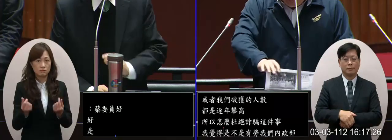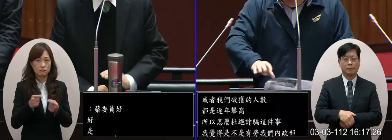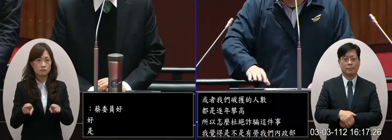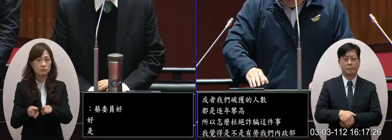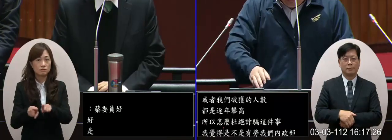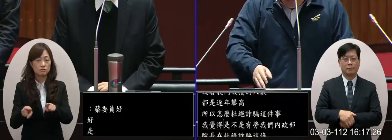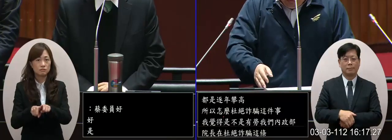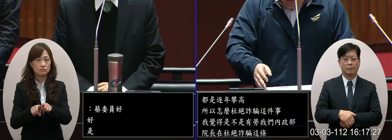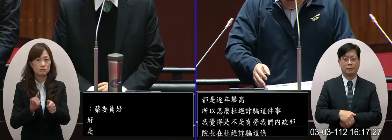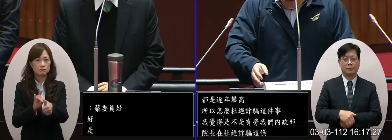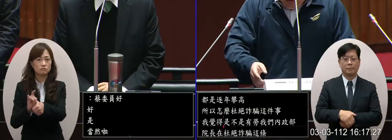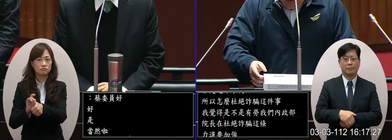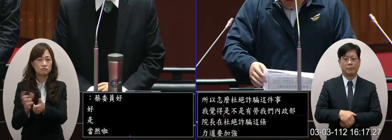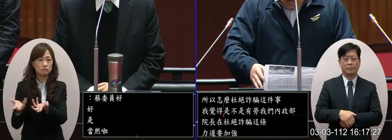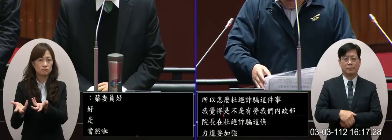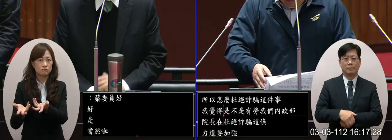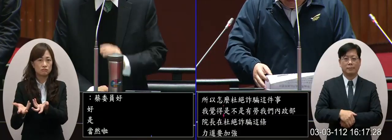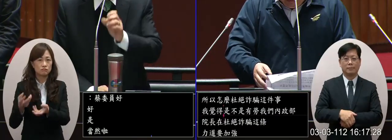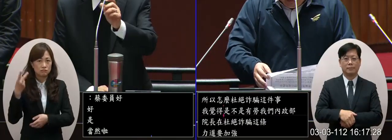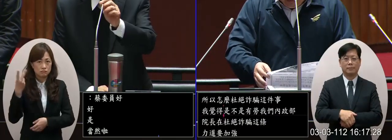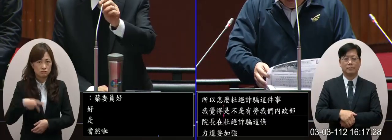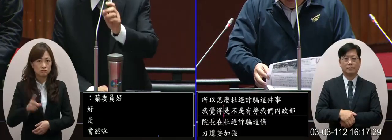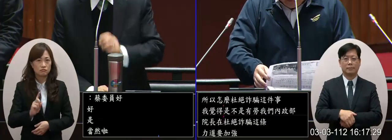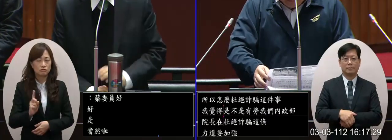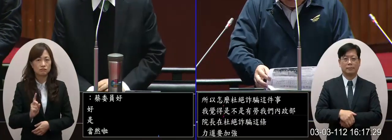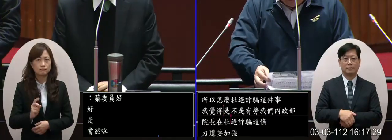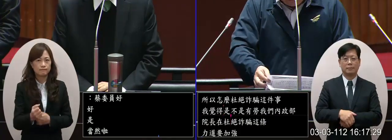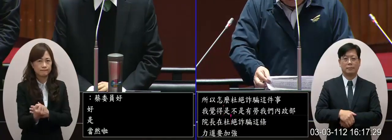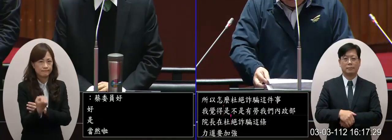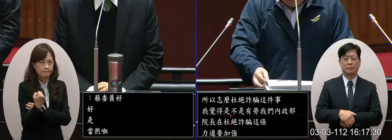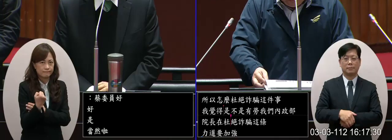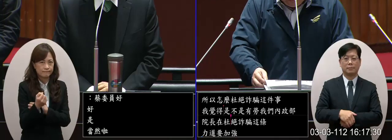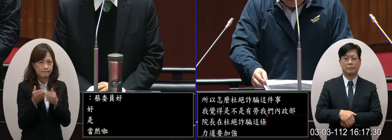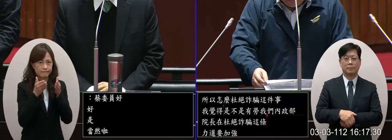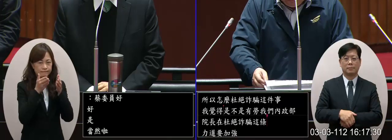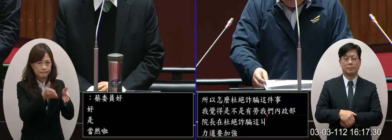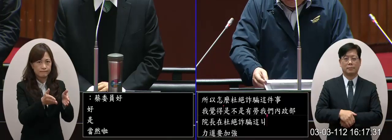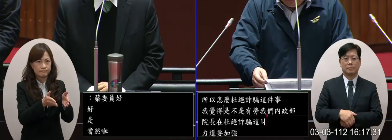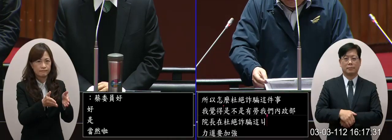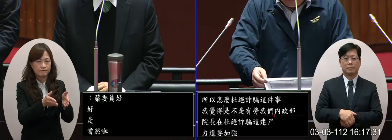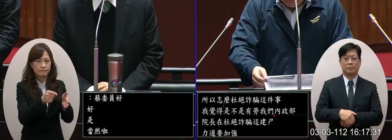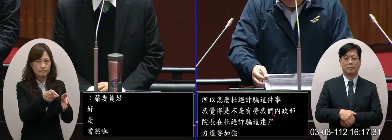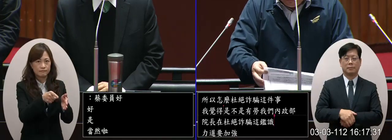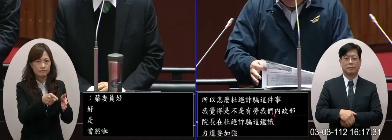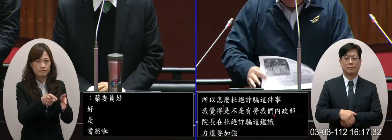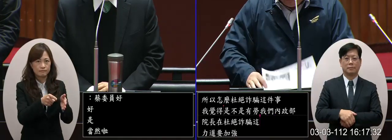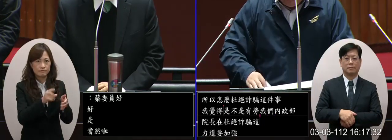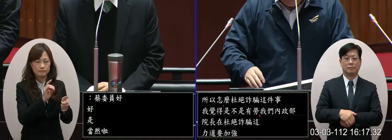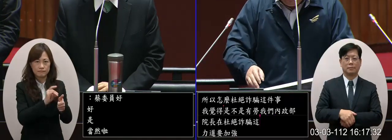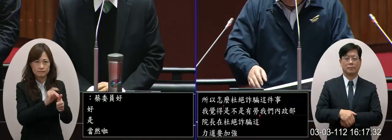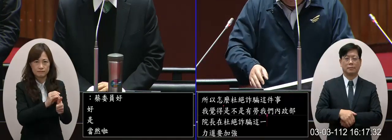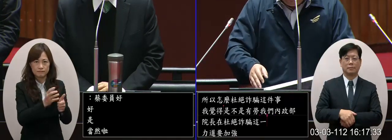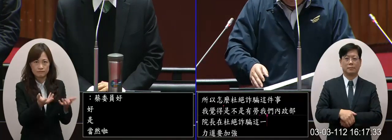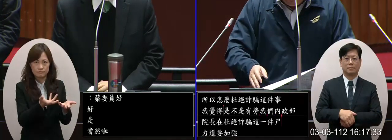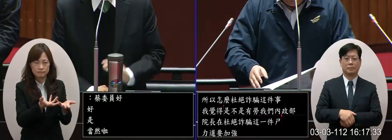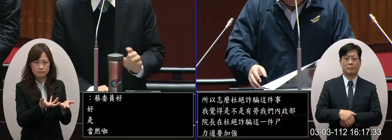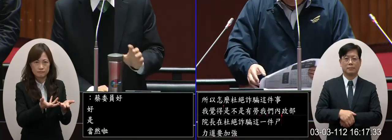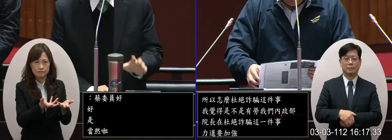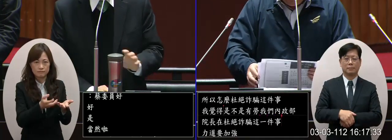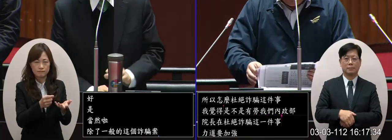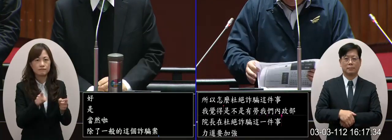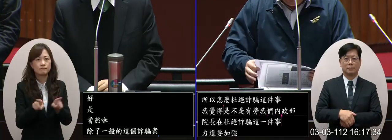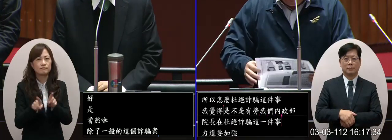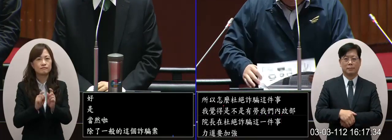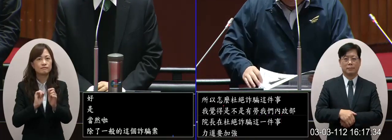一般的這個詐騙案我們已經積極來處理這個詐騙案的情況以外